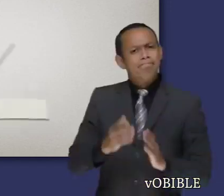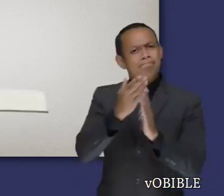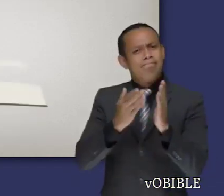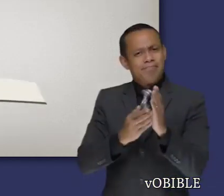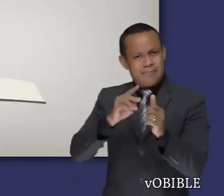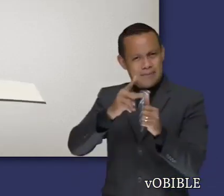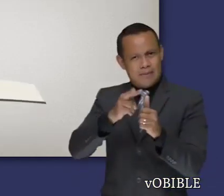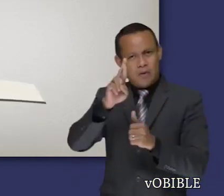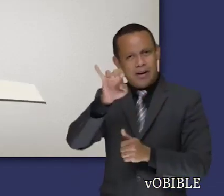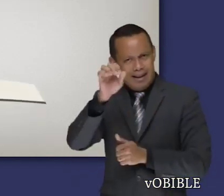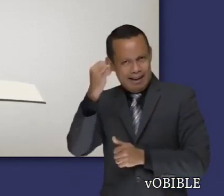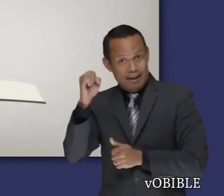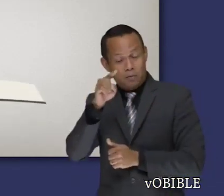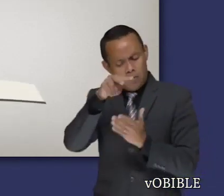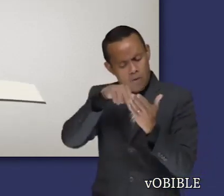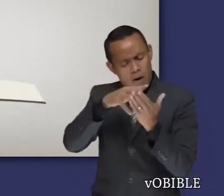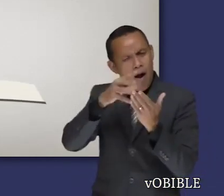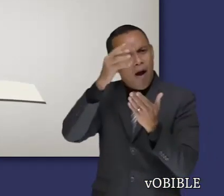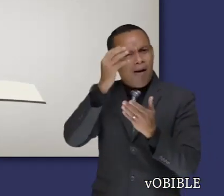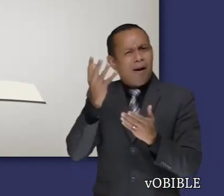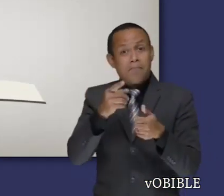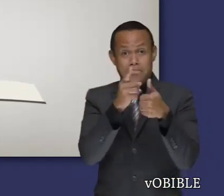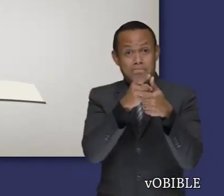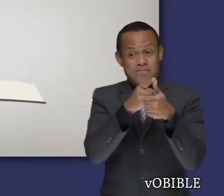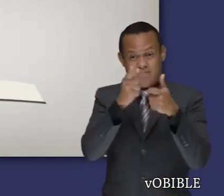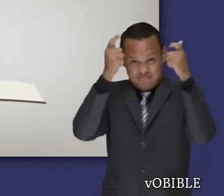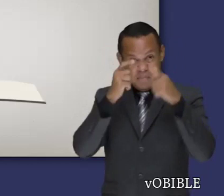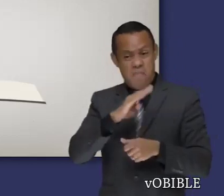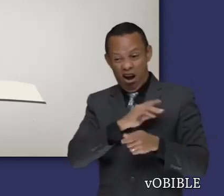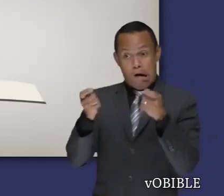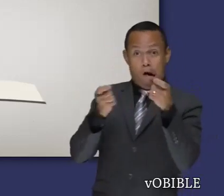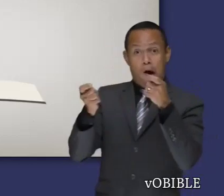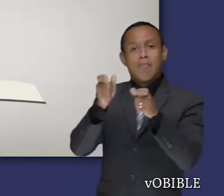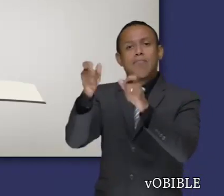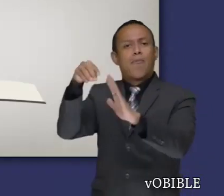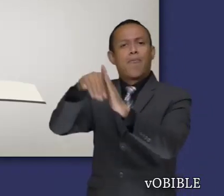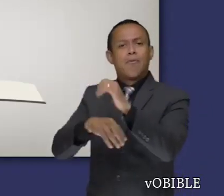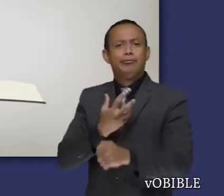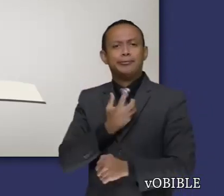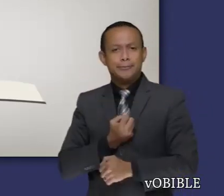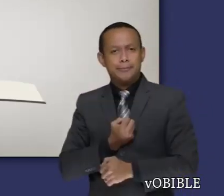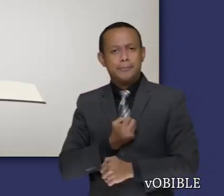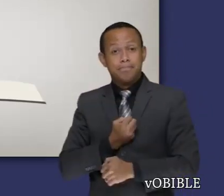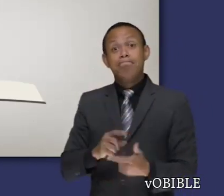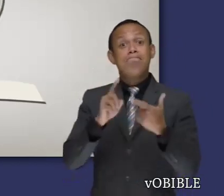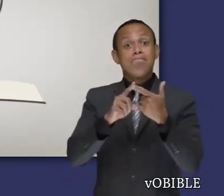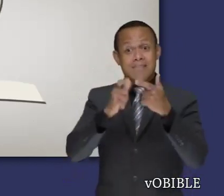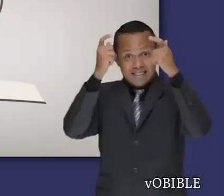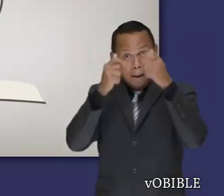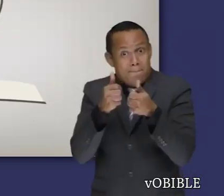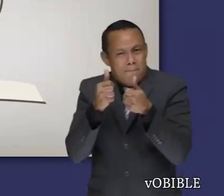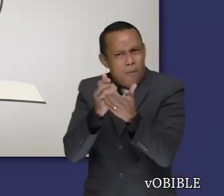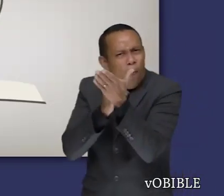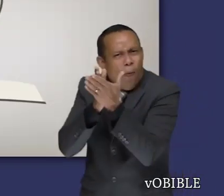Cuando lea el segundo libro de los reyes, fíjese en cómo los malos gobernantes provocaron mucho sufrimiento, en cómo